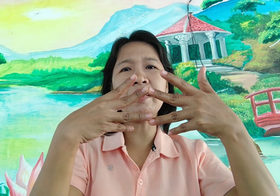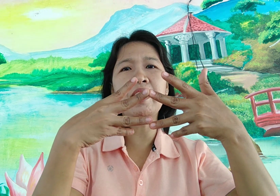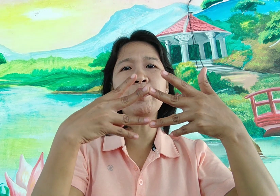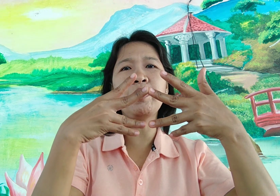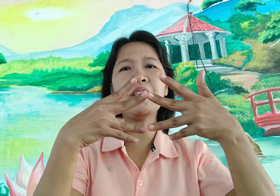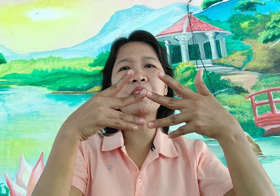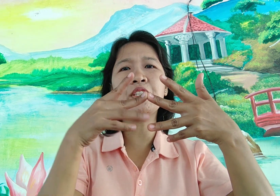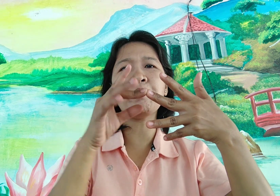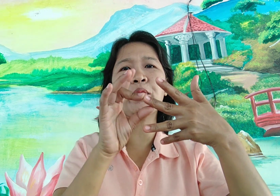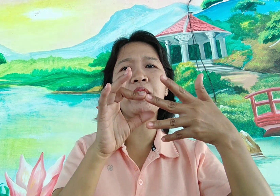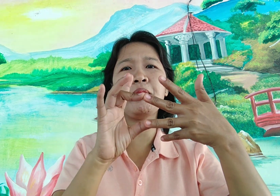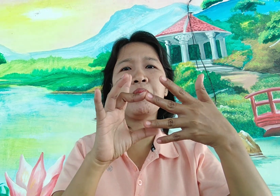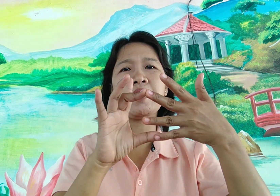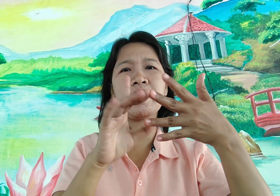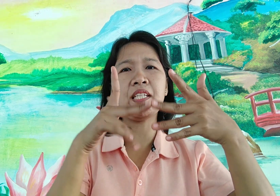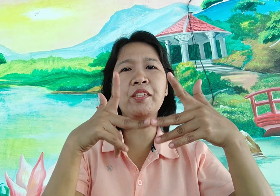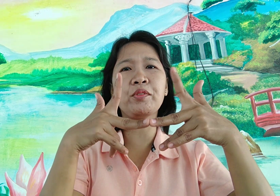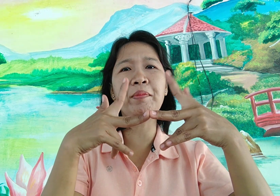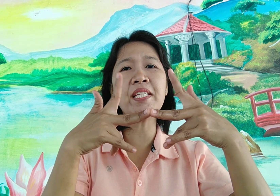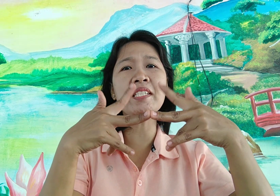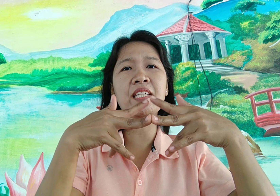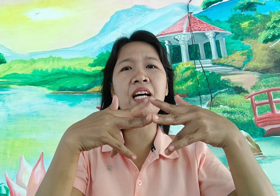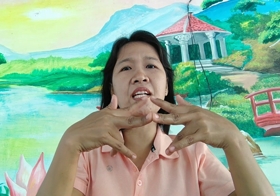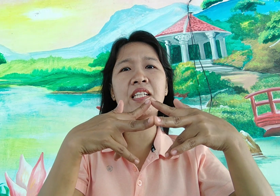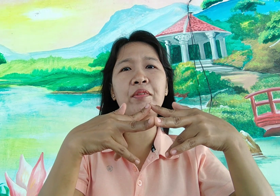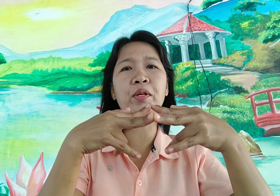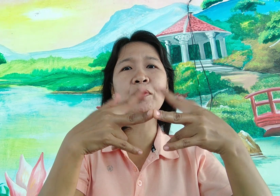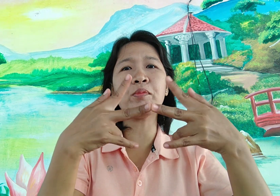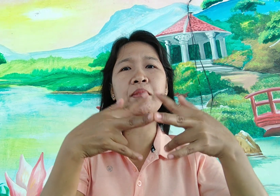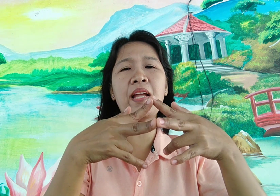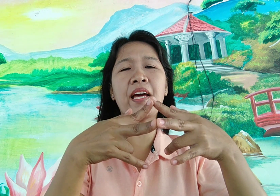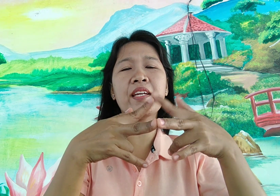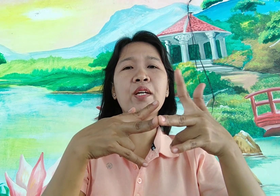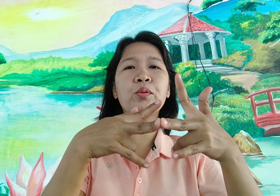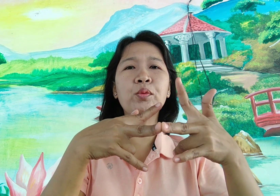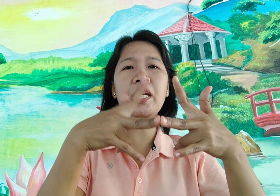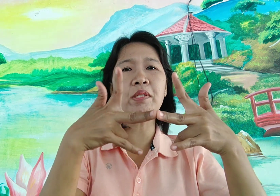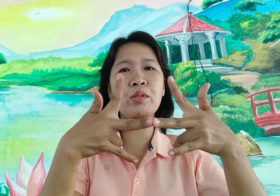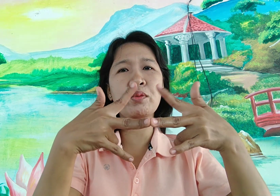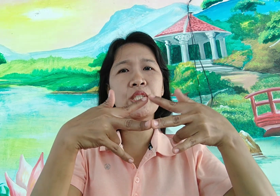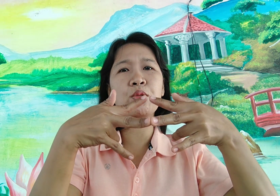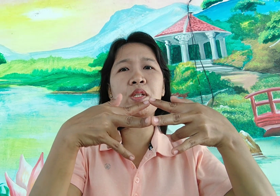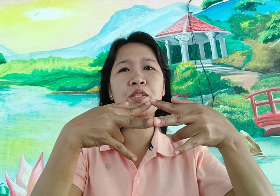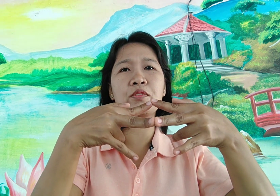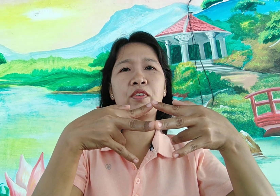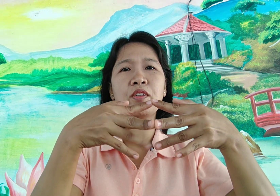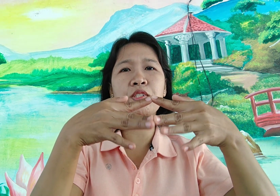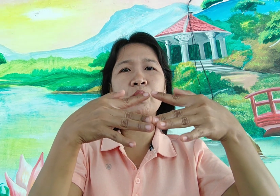10, 20, 30, 40, 50, 60 at yung remaining sa taas ay we're going to multiply 2 times 2 is equals to 4 so